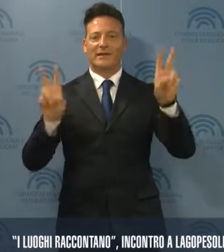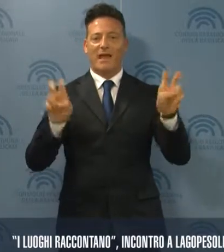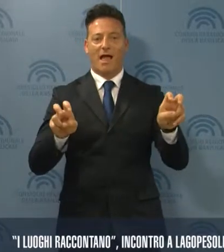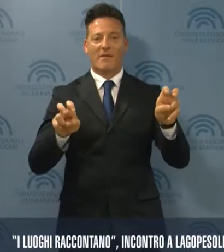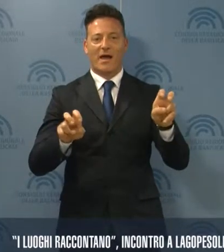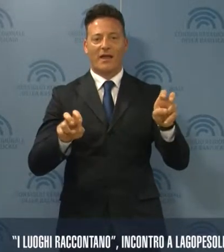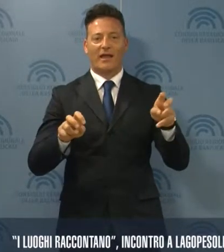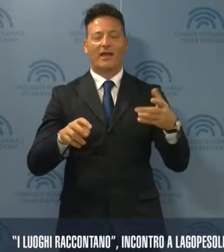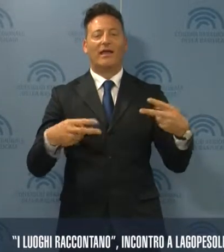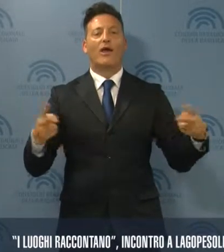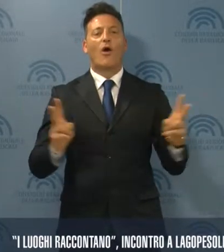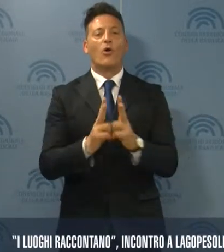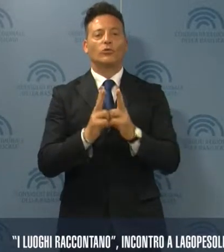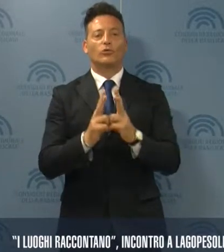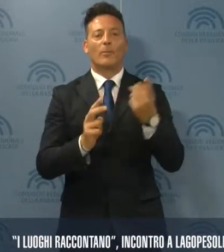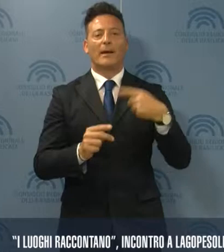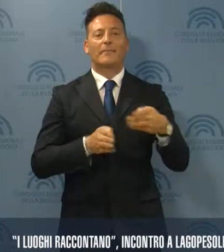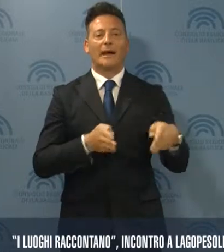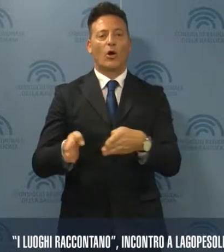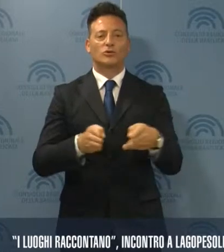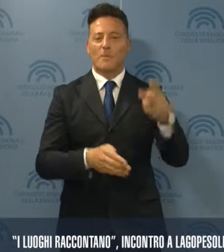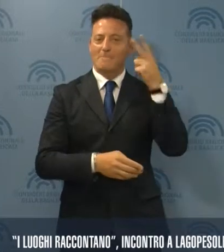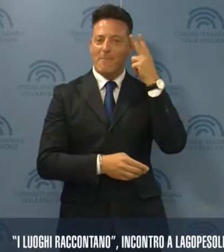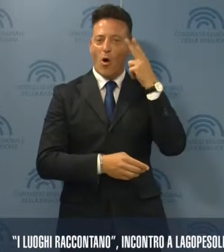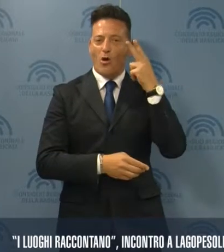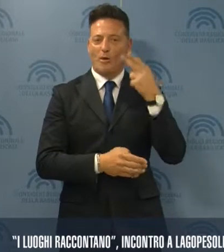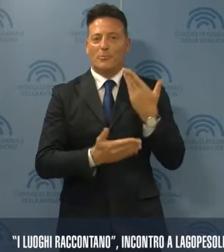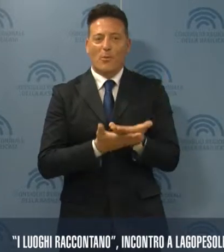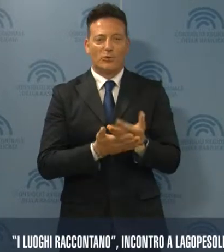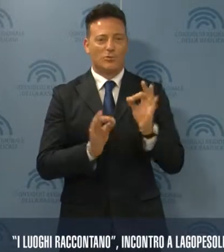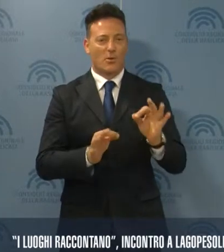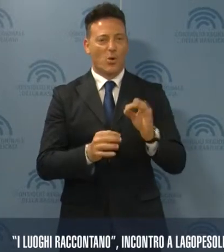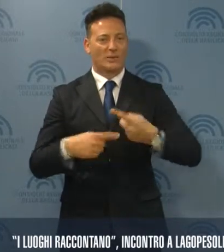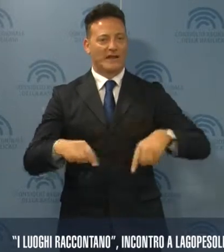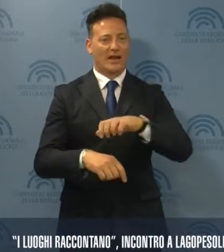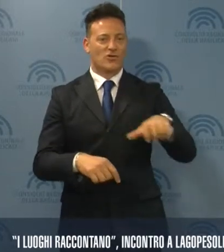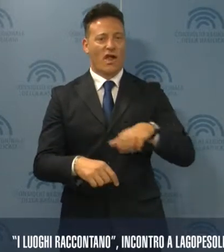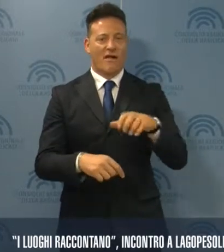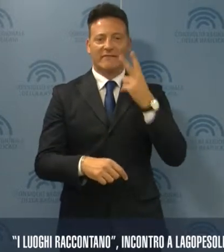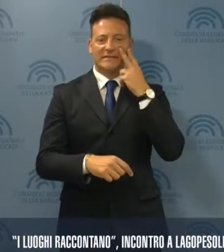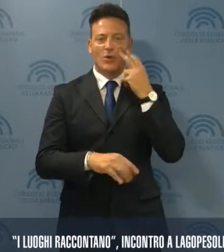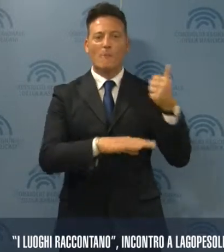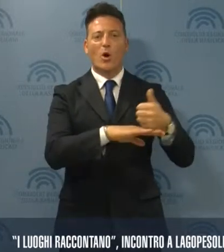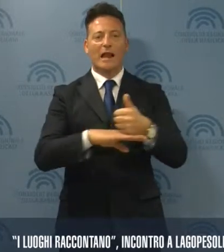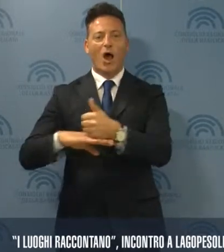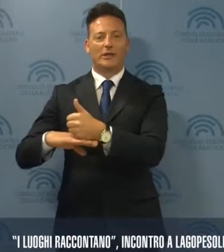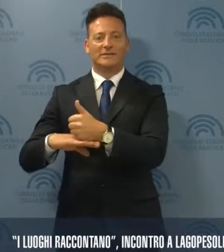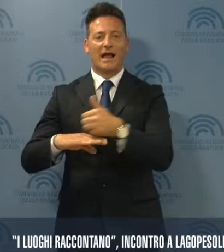conclusivo del percorso sulla memoria promosso dal Consiglio regionale che ha visto protagonisti i ragazzi degli istituti